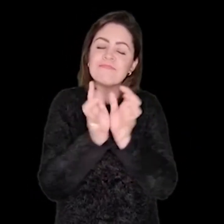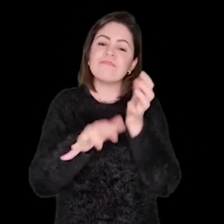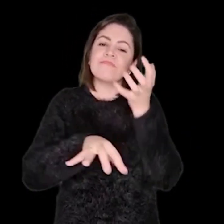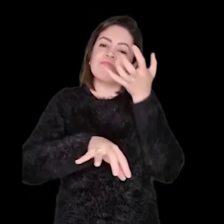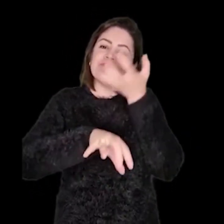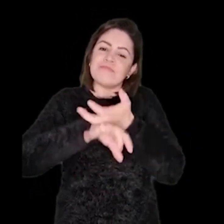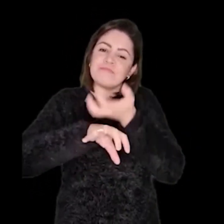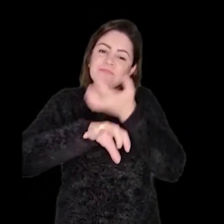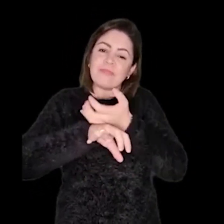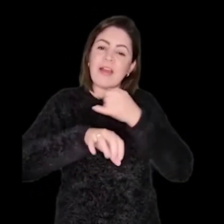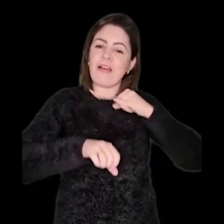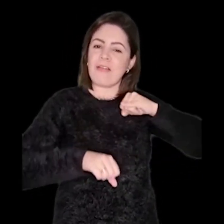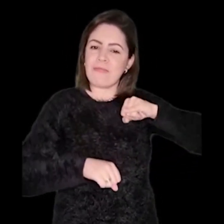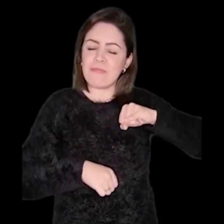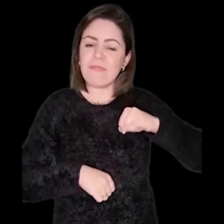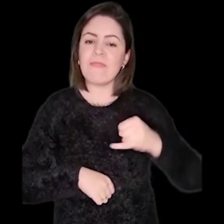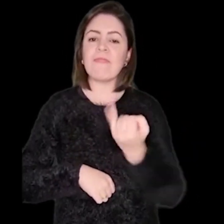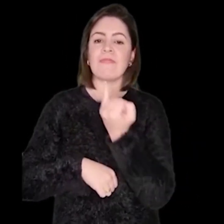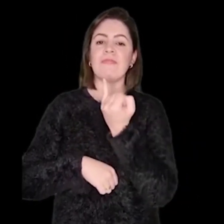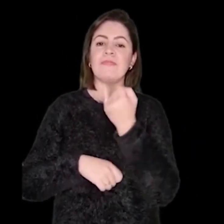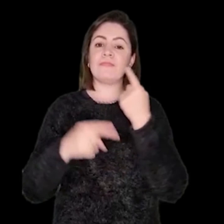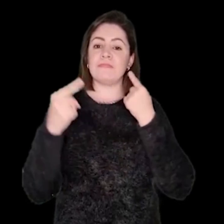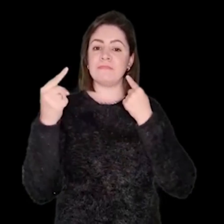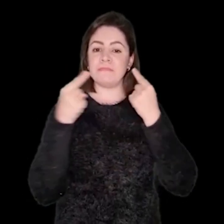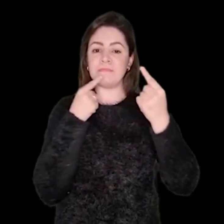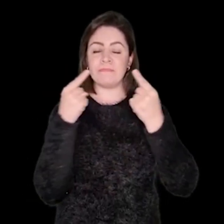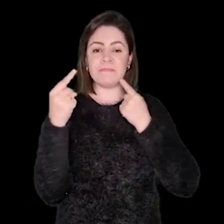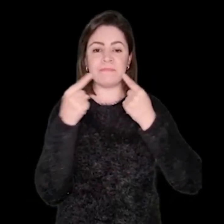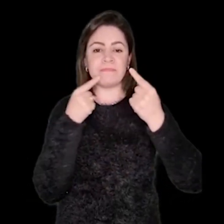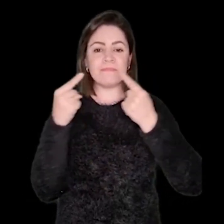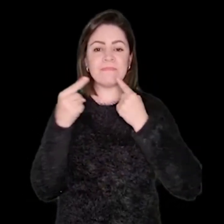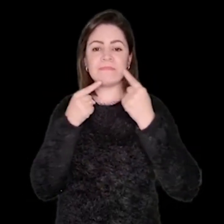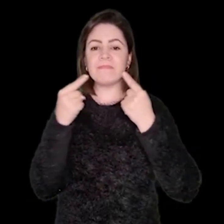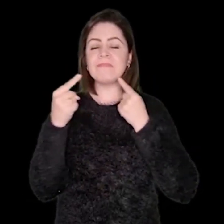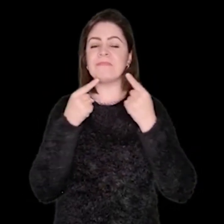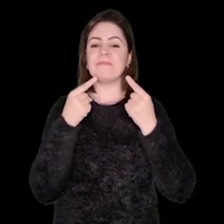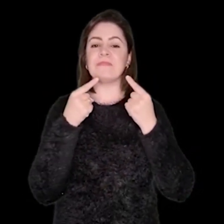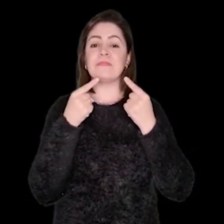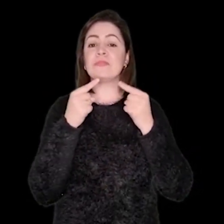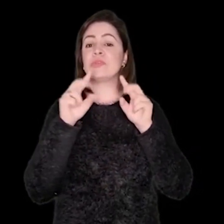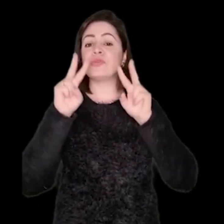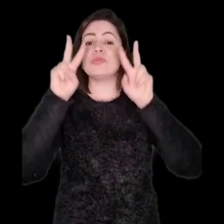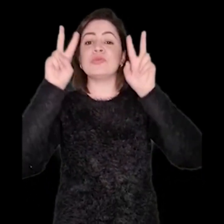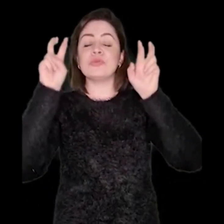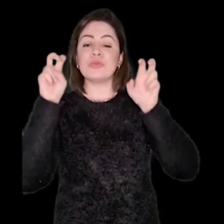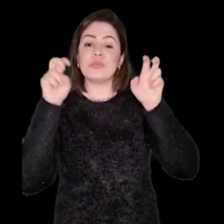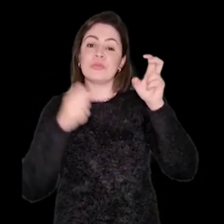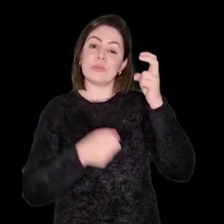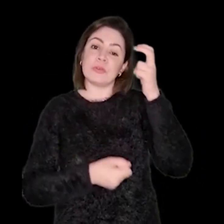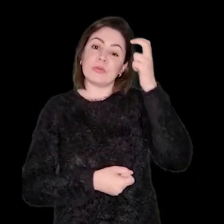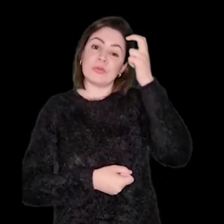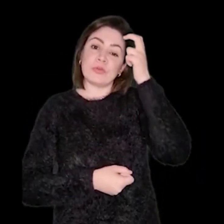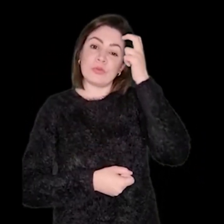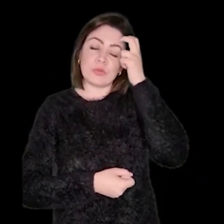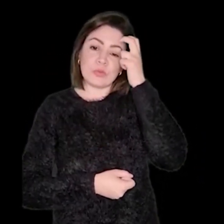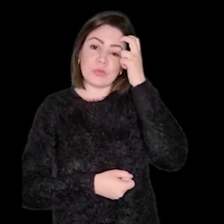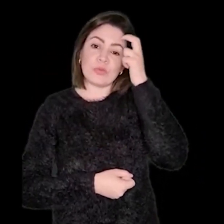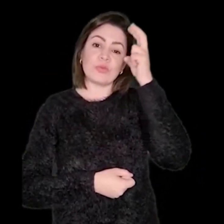E eu convido você a participar a fundo da nossa disciplina. Das discussões propostas